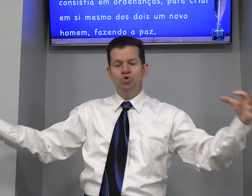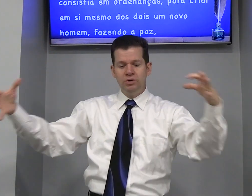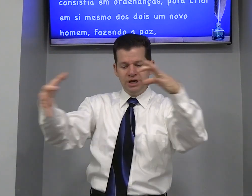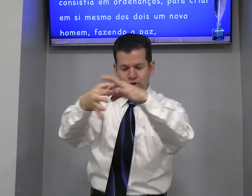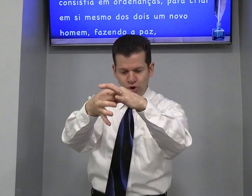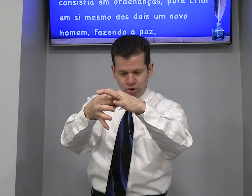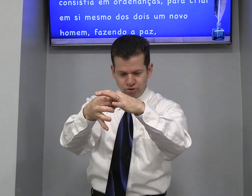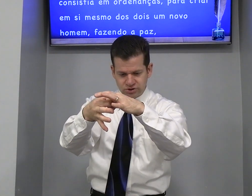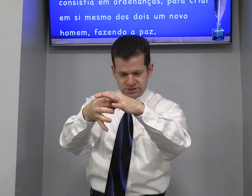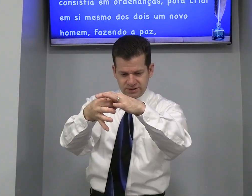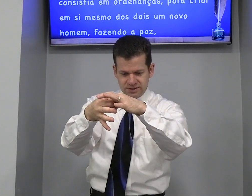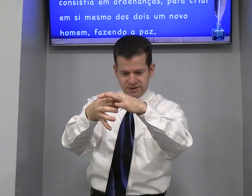unir Todos